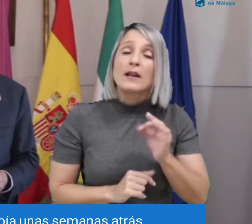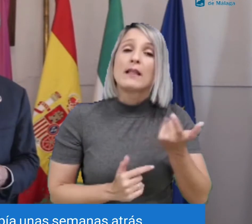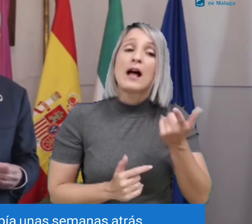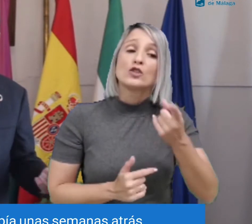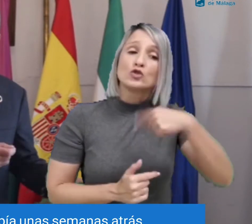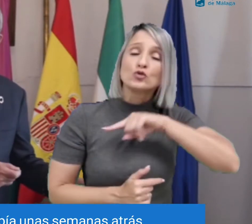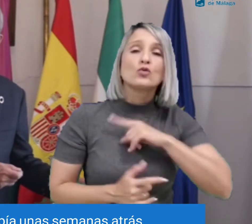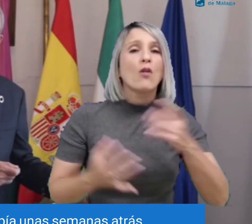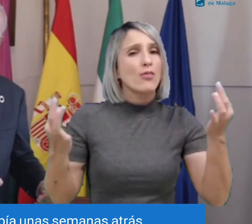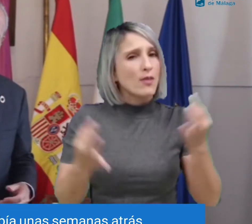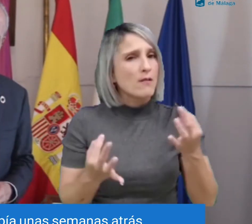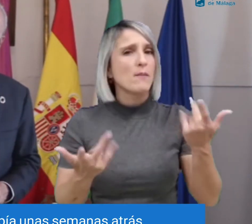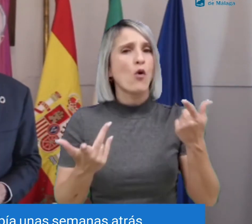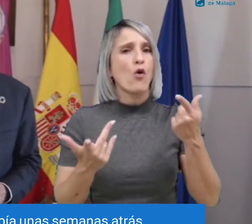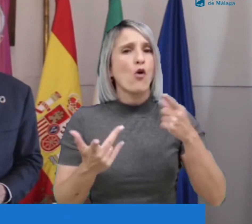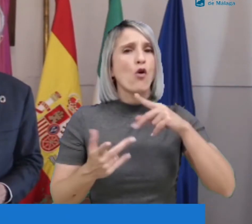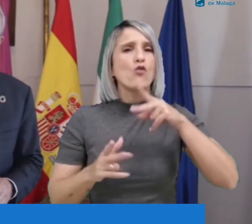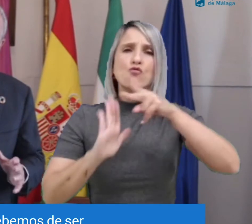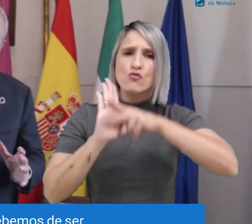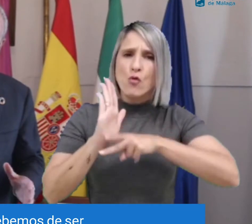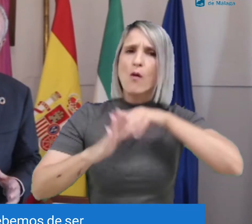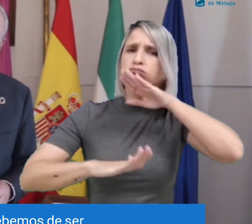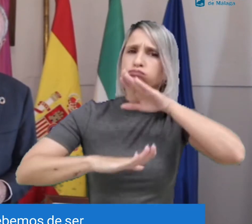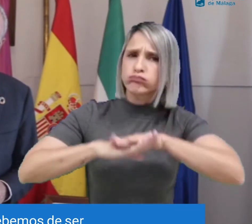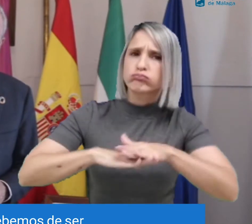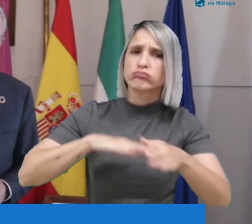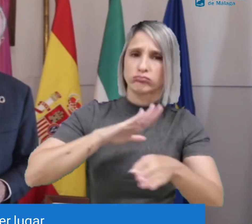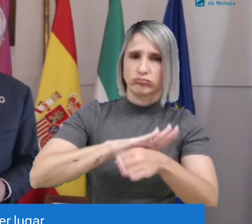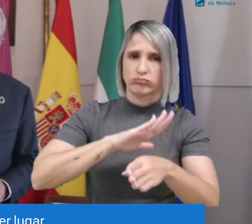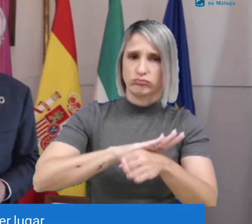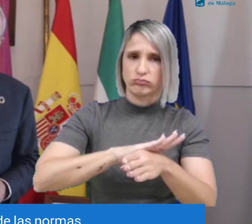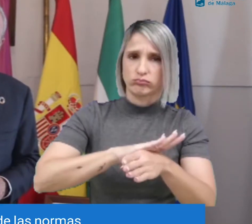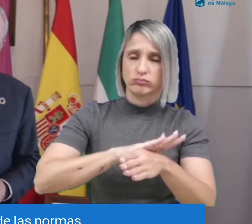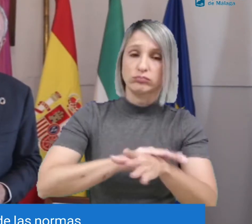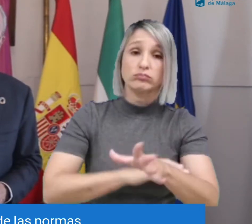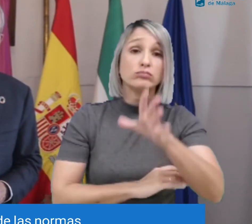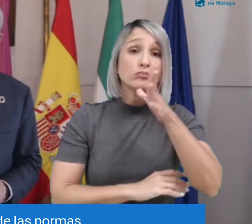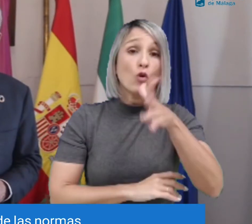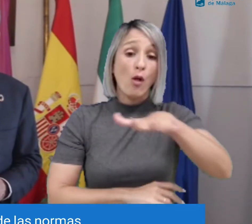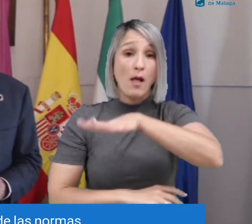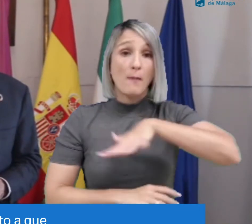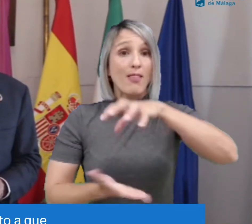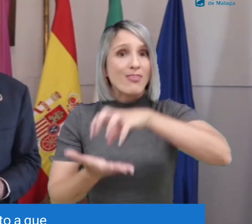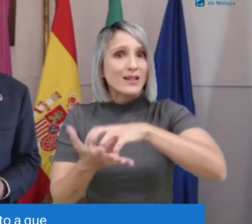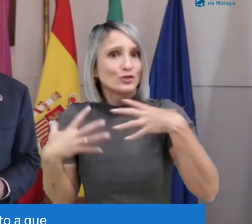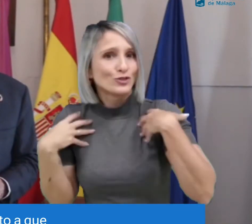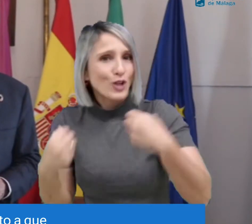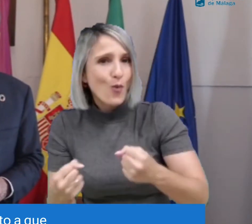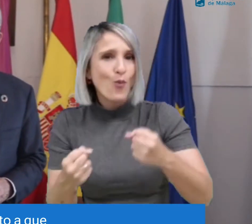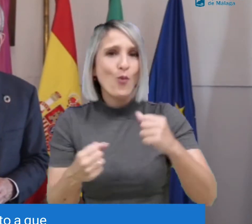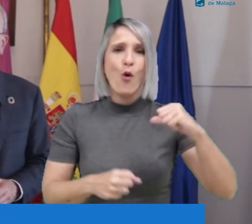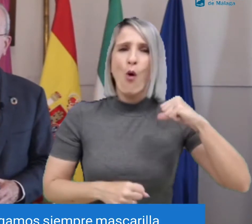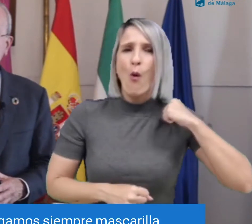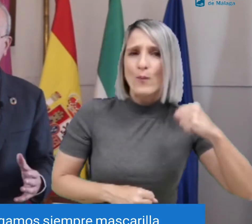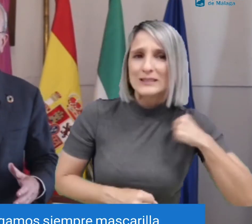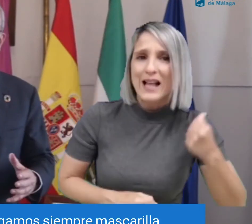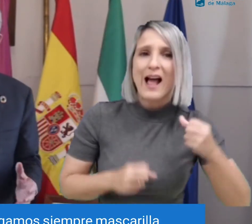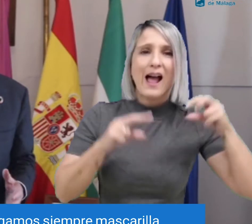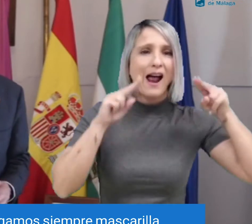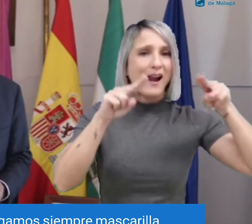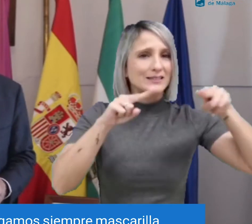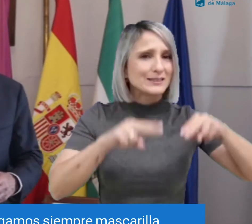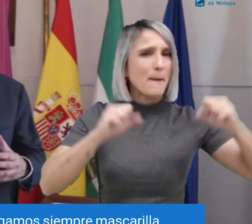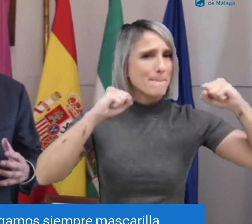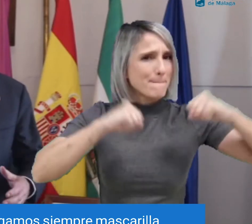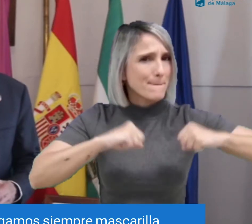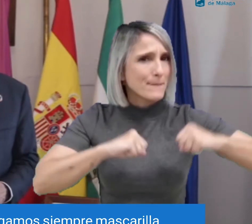sean más altos de los que había unas semanas atrás. Yo creo que debemos de ser, en primer lugar, cumplidores de las normas en cuanto a que en espacios